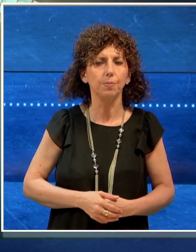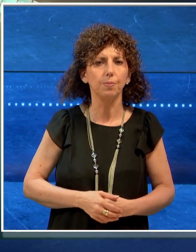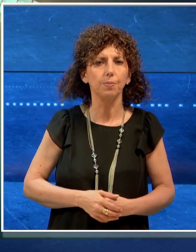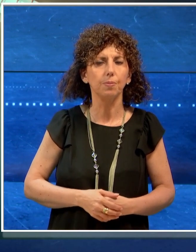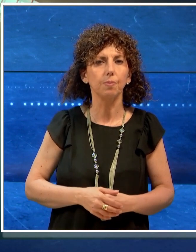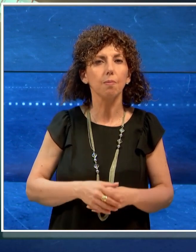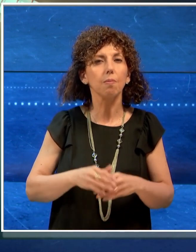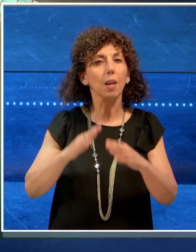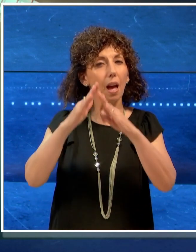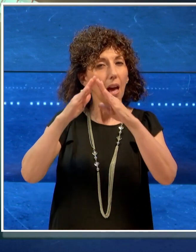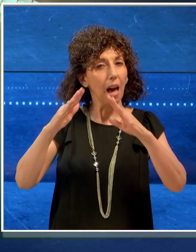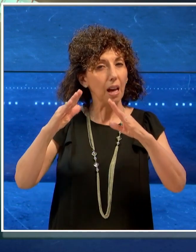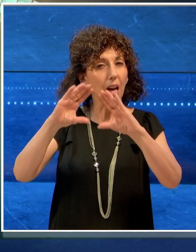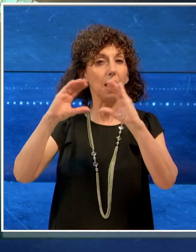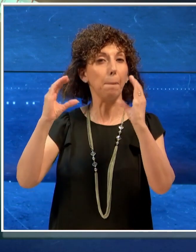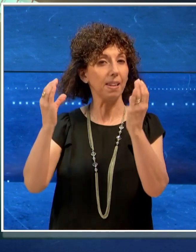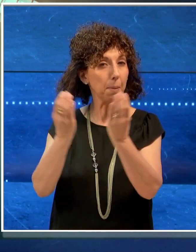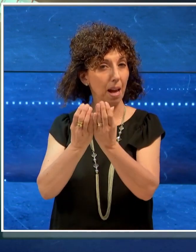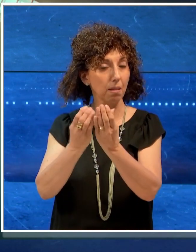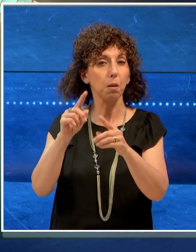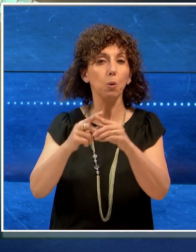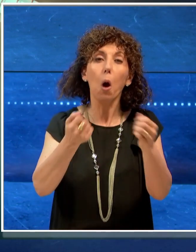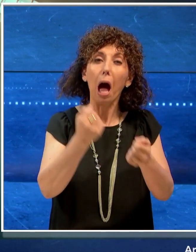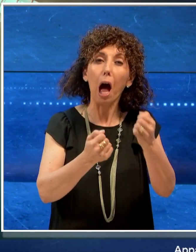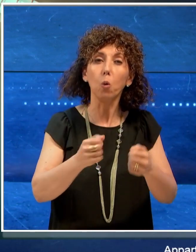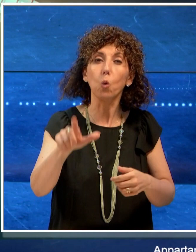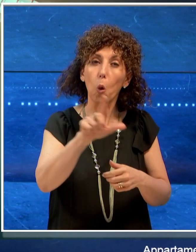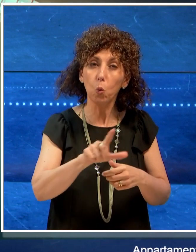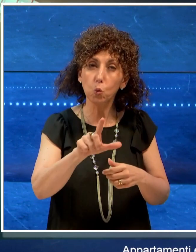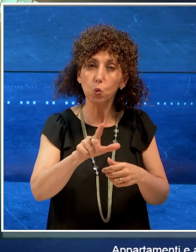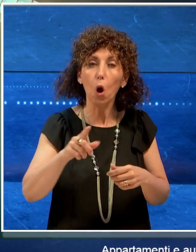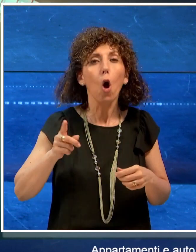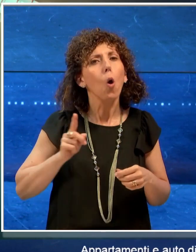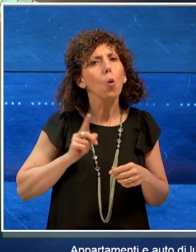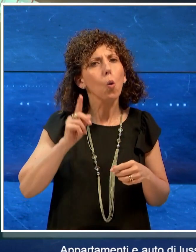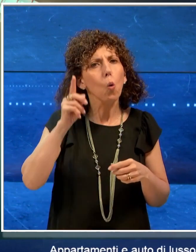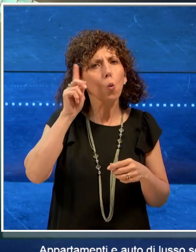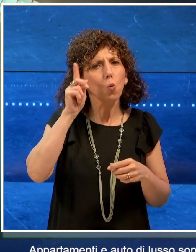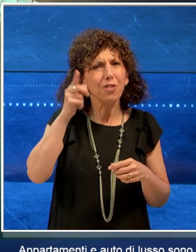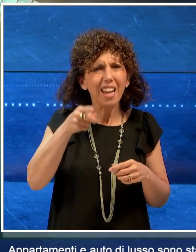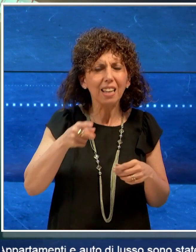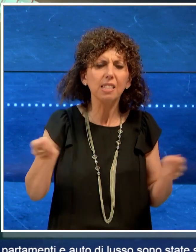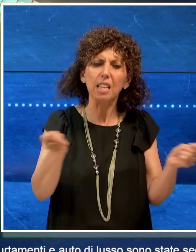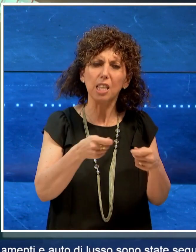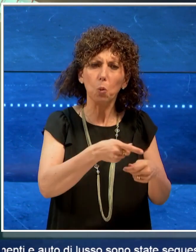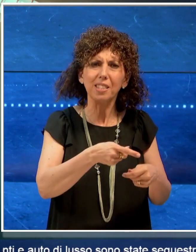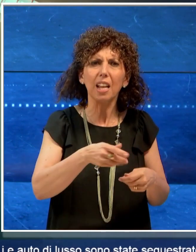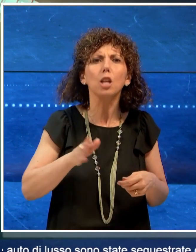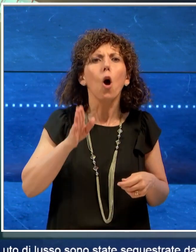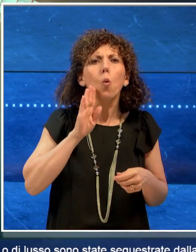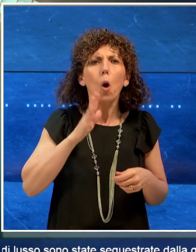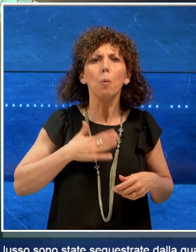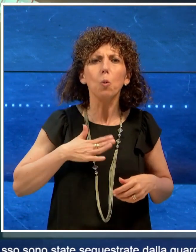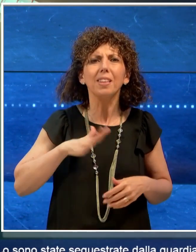Appartamenti e auto di lusso sono stati sequestrati dalla Guardia di Finanza ad un uomo di 57 anni